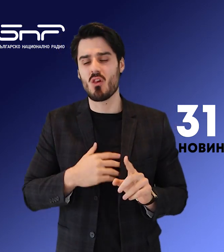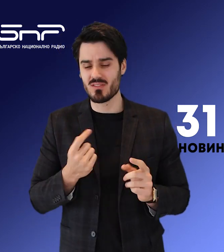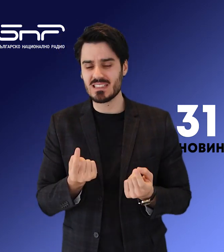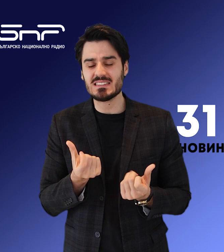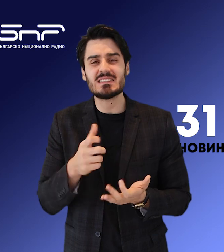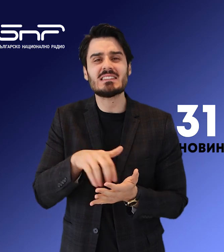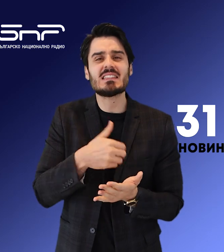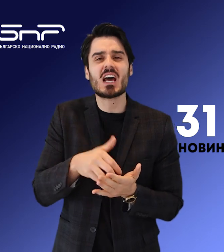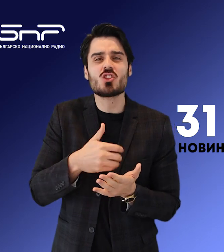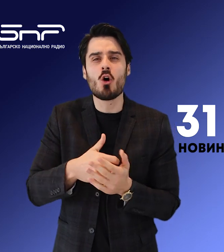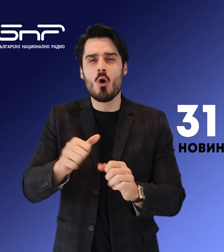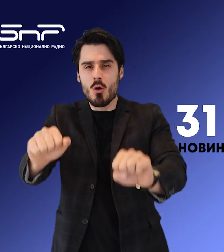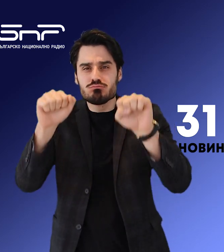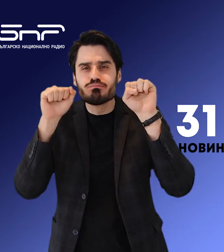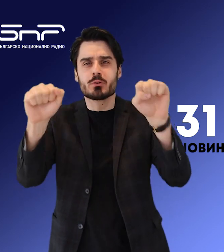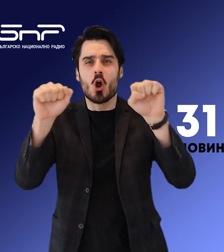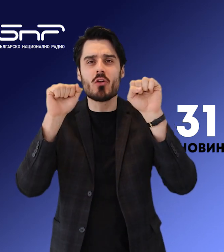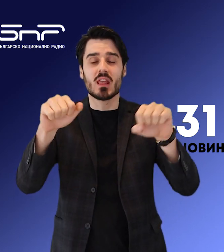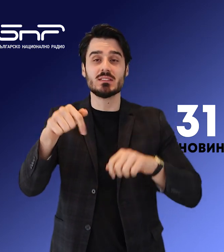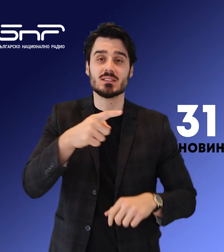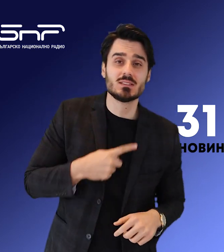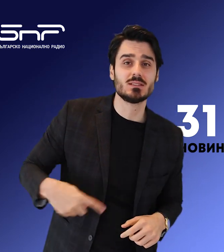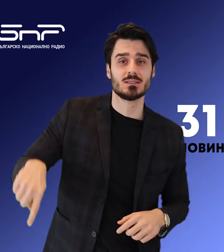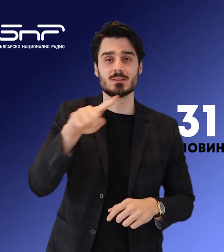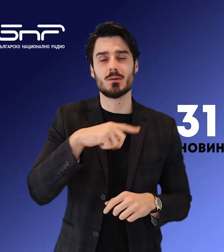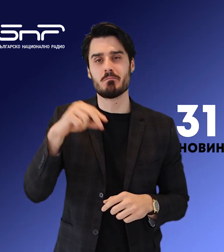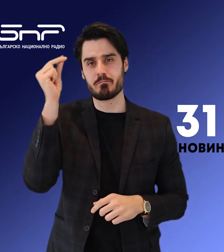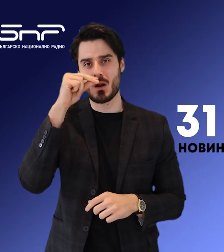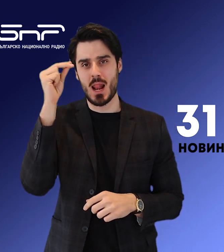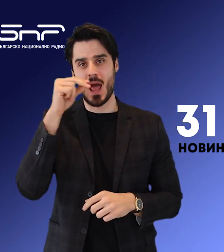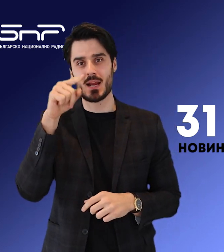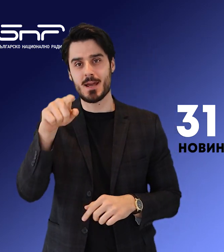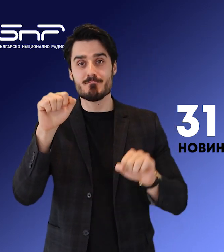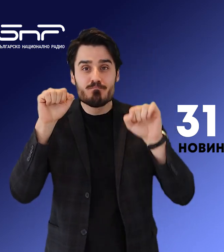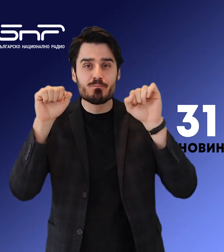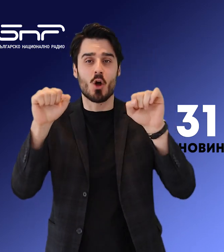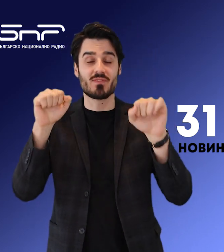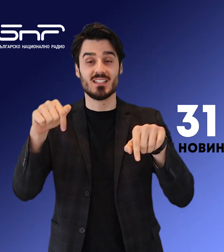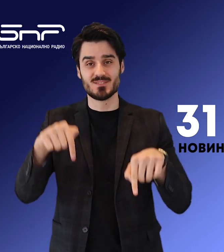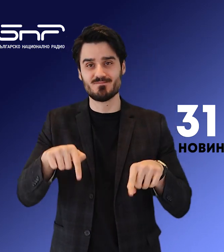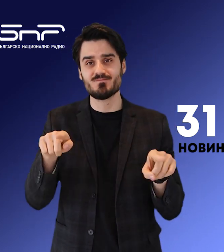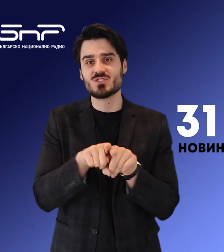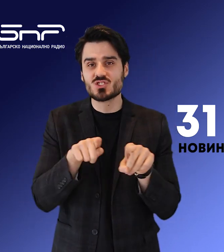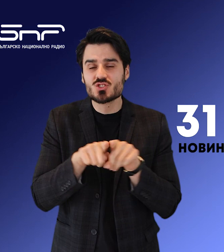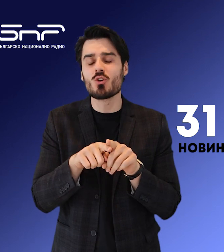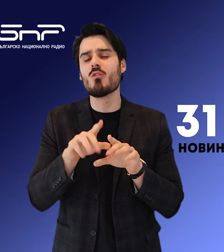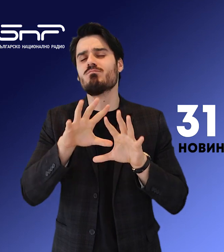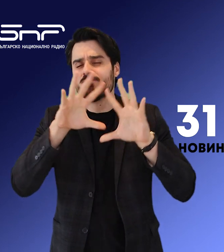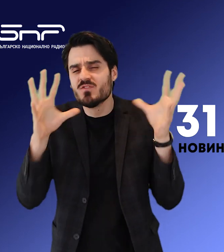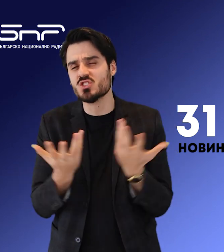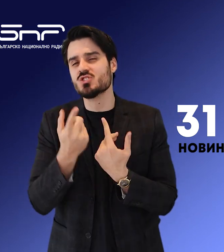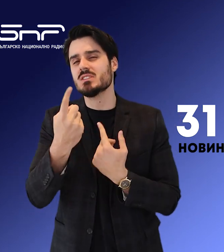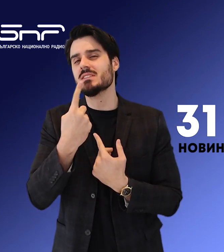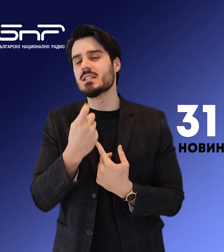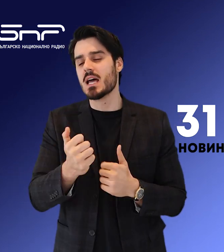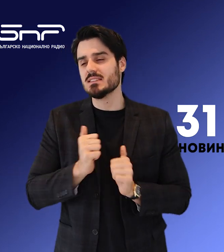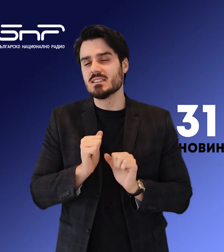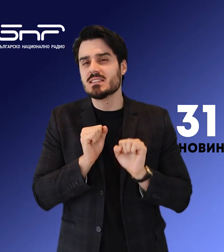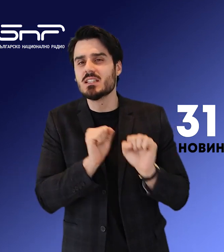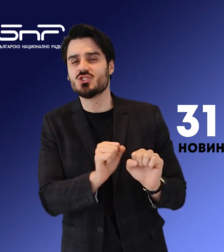блокират за пореден ден граничните пунктове по крайницата с Румъния. На протест днес излизат и лузарите, за да защитят